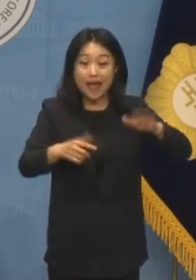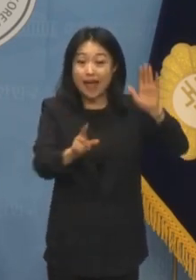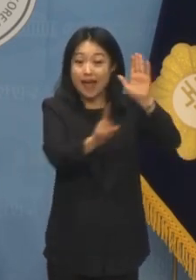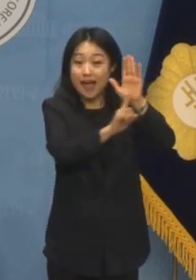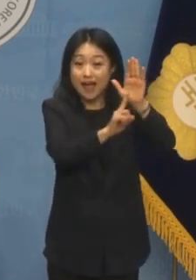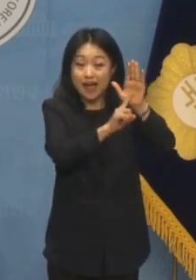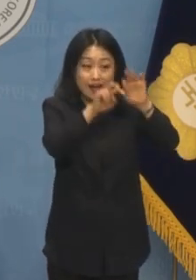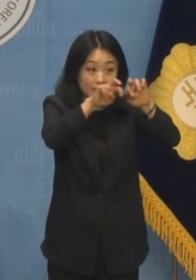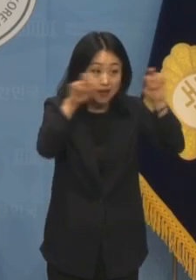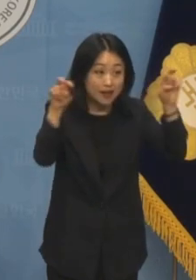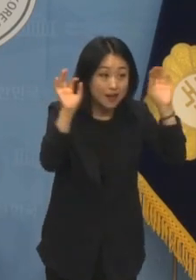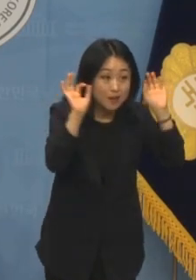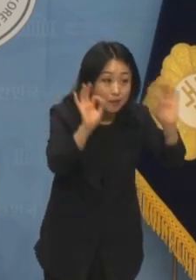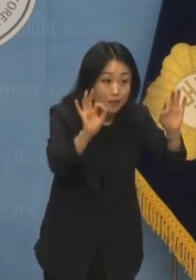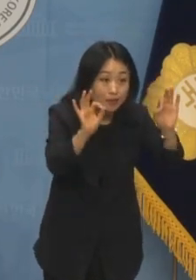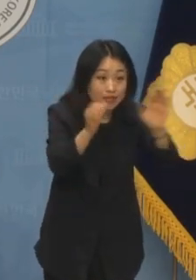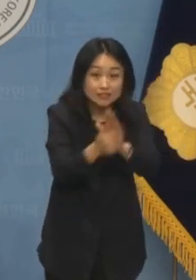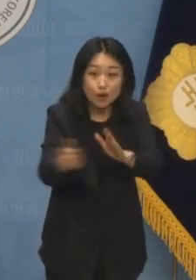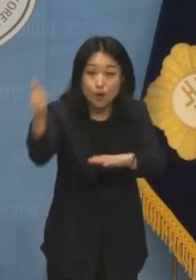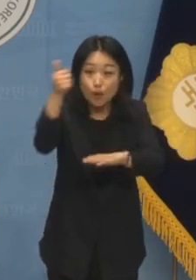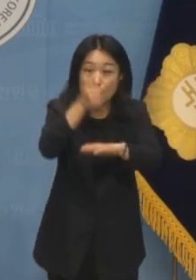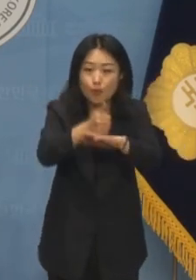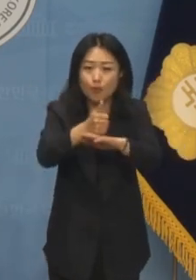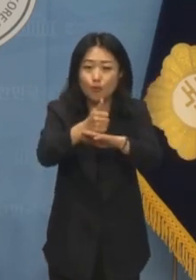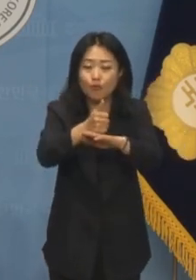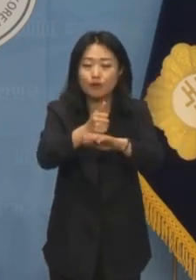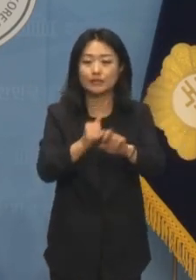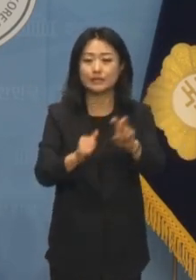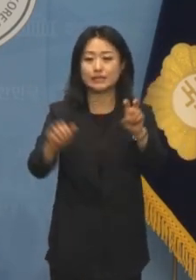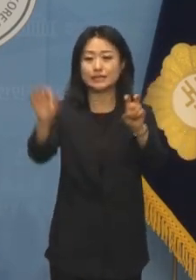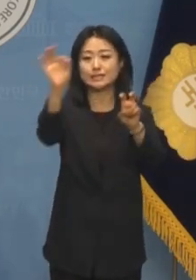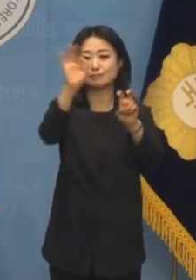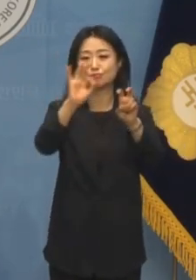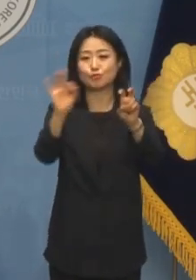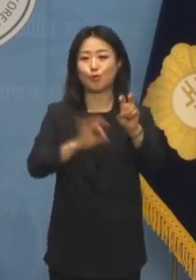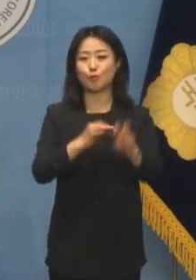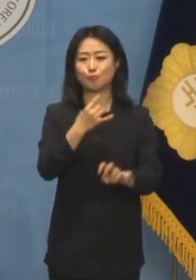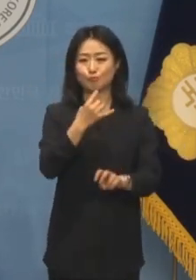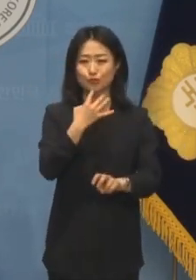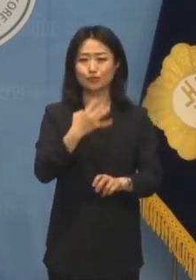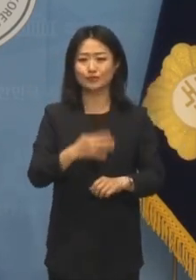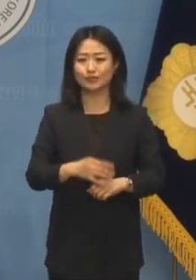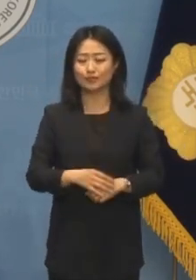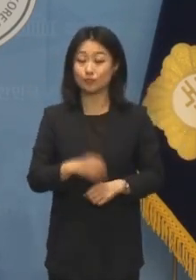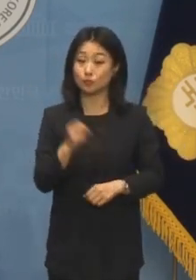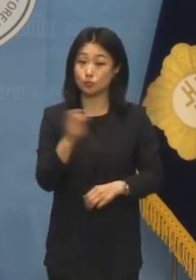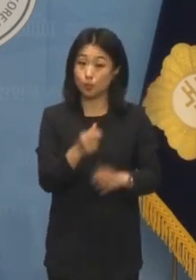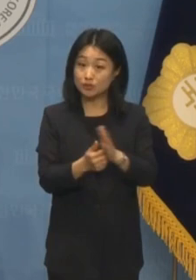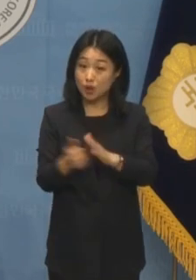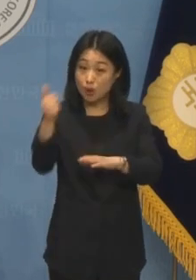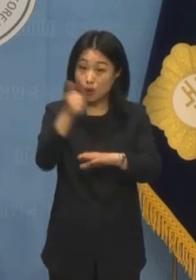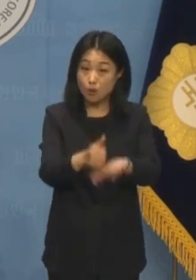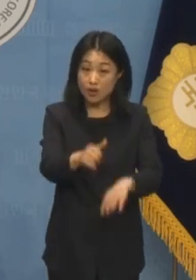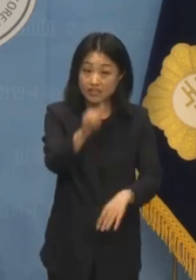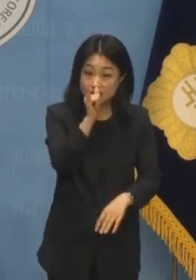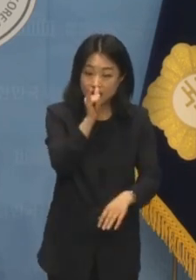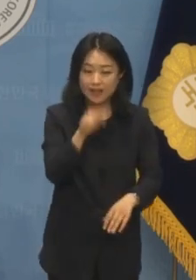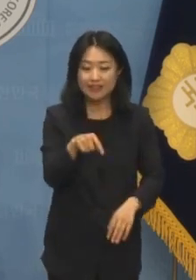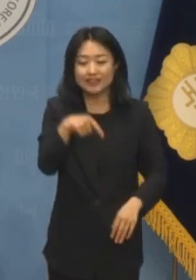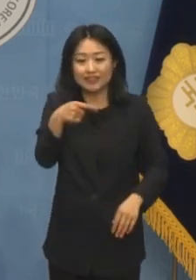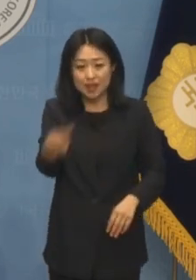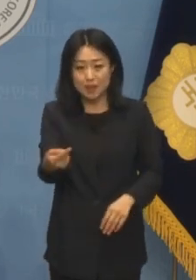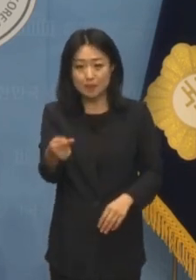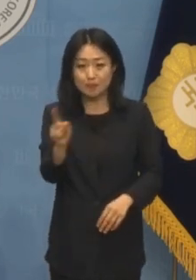곰곰이 뜯어보니 성공률은 20% 정도라 장담할 수 없는 데다 설령 성공한다 하더라도